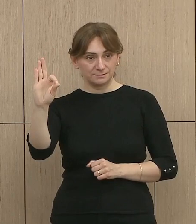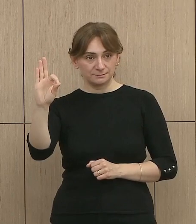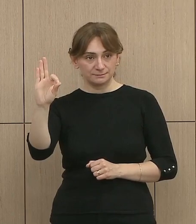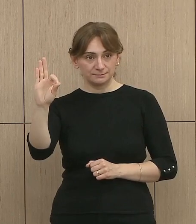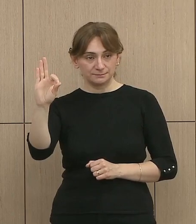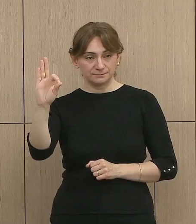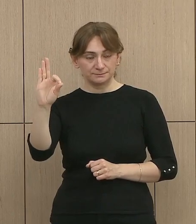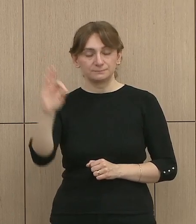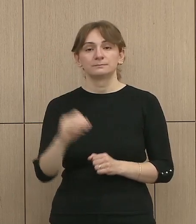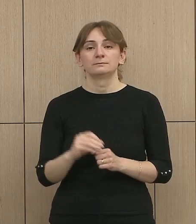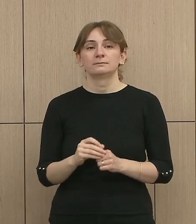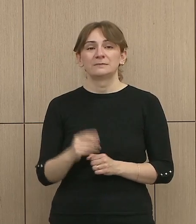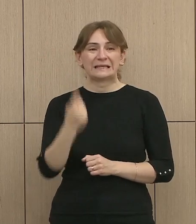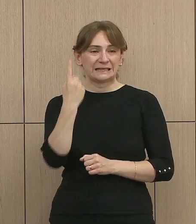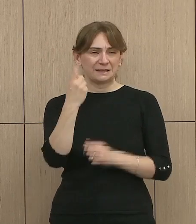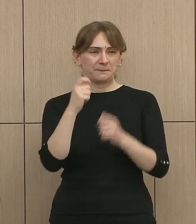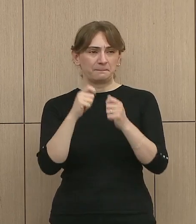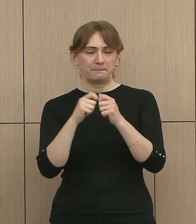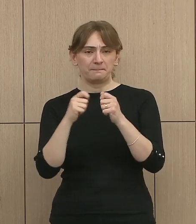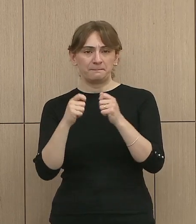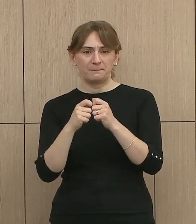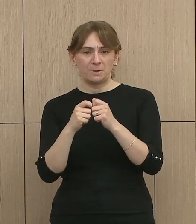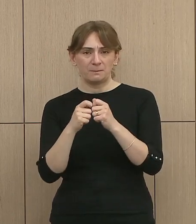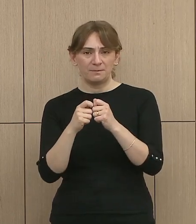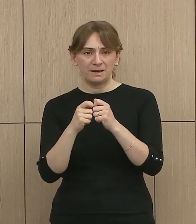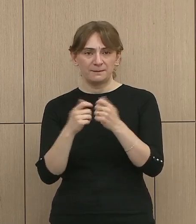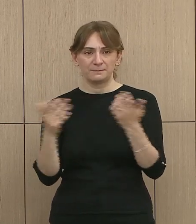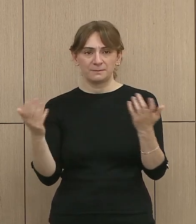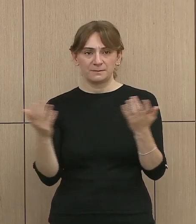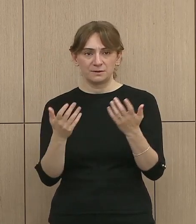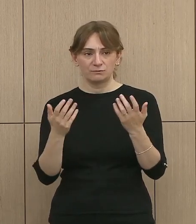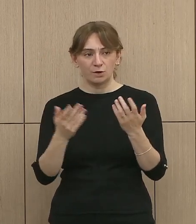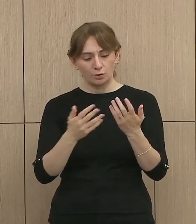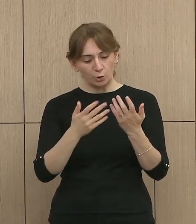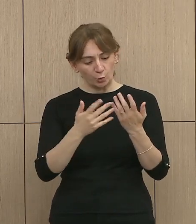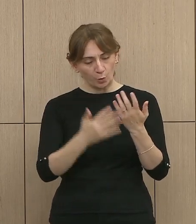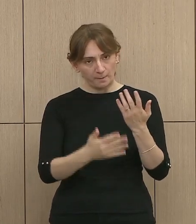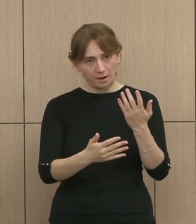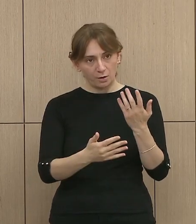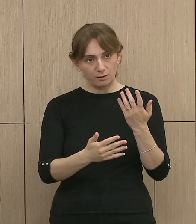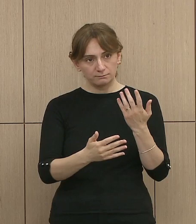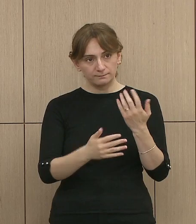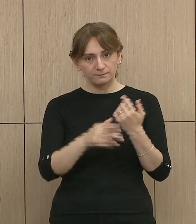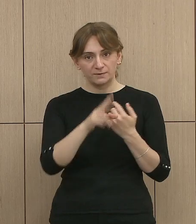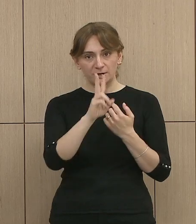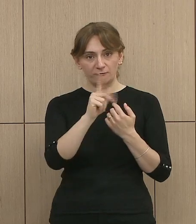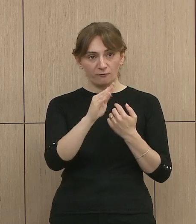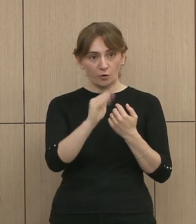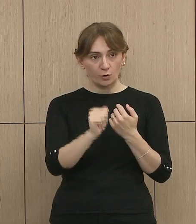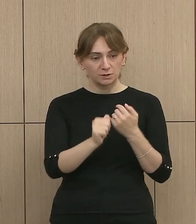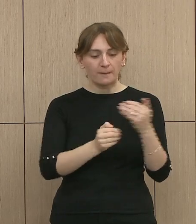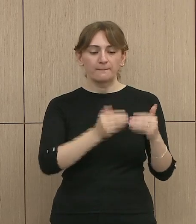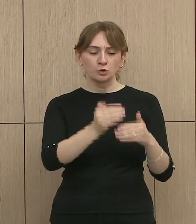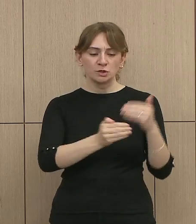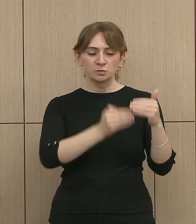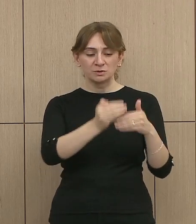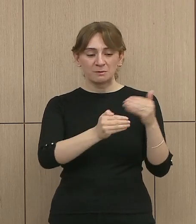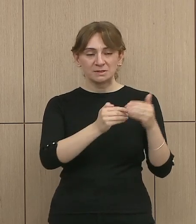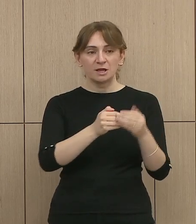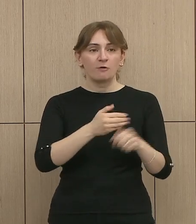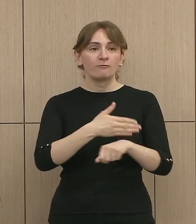patëm një problematike lide me hedinët të dënëve të rezultatit të procesit nëmërimit,